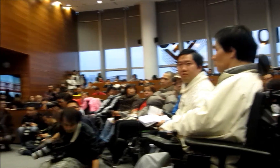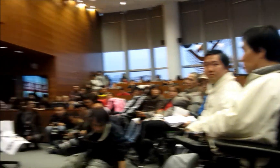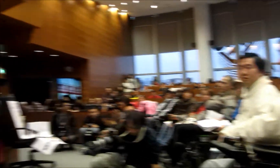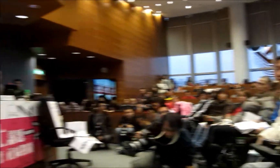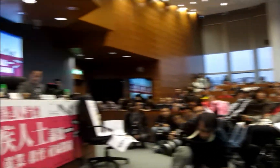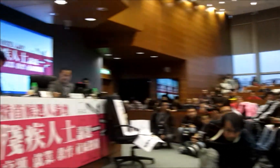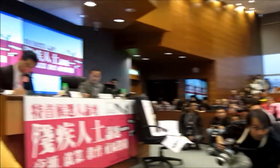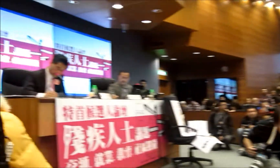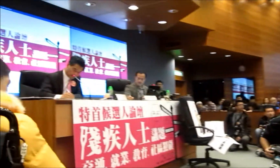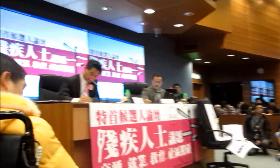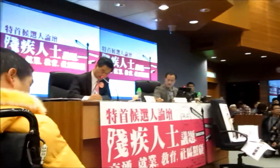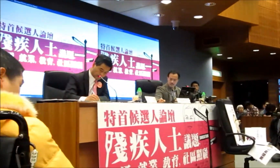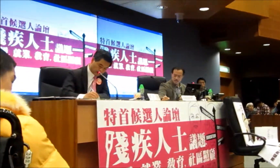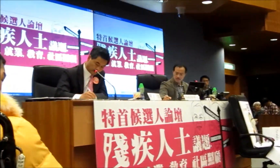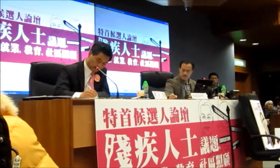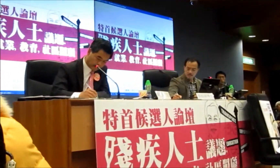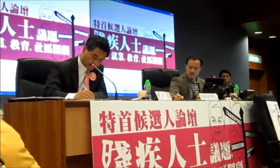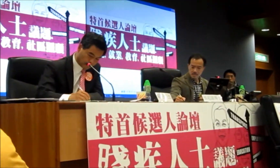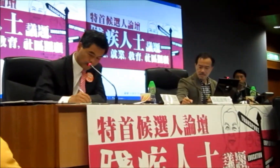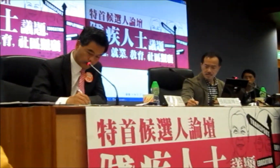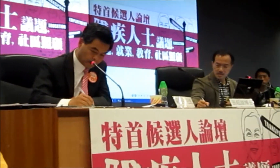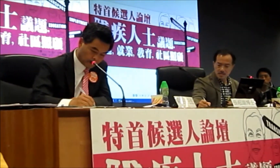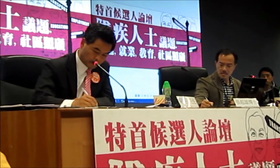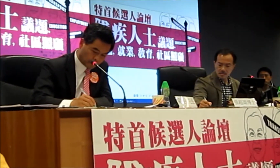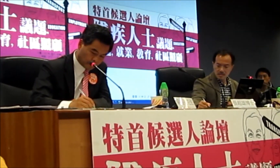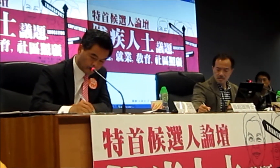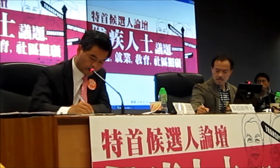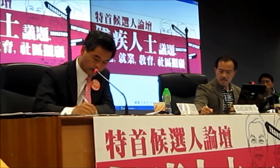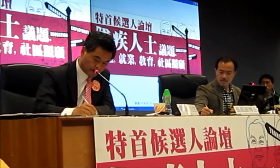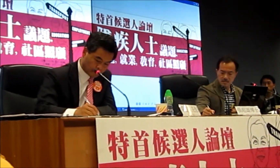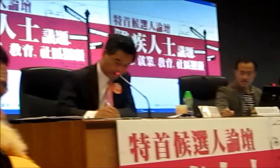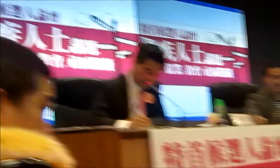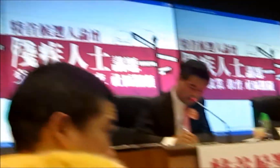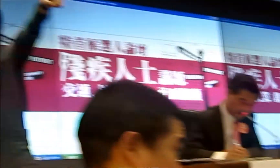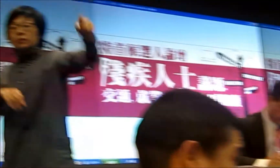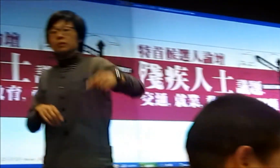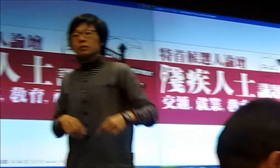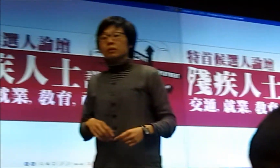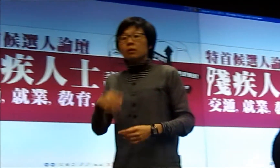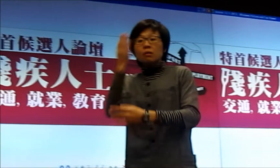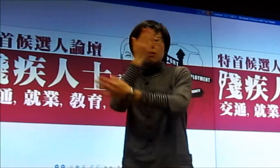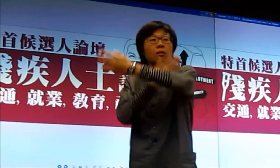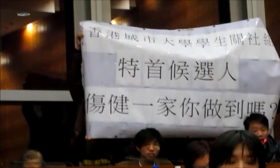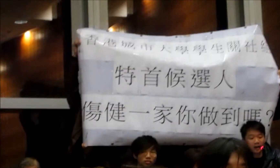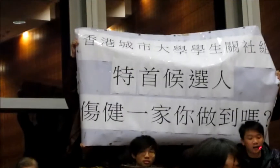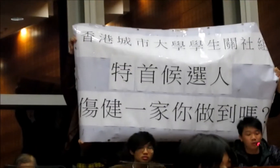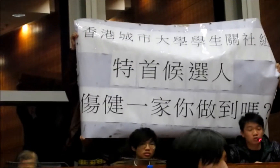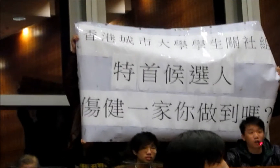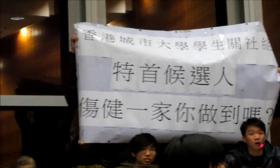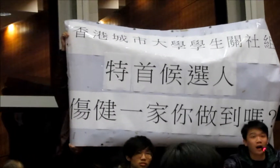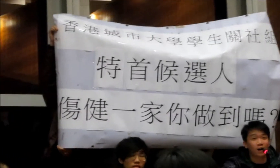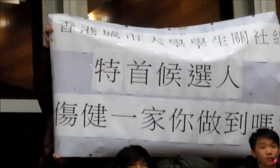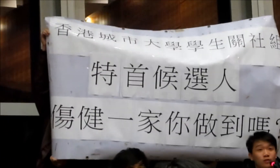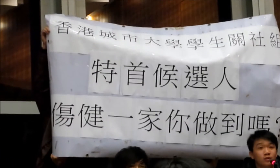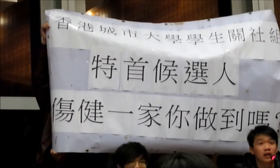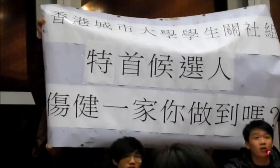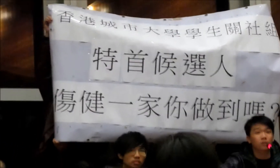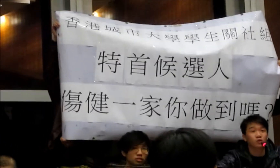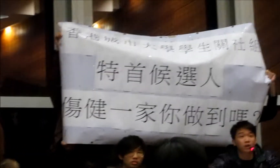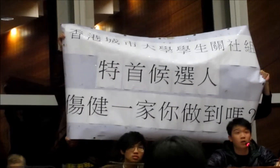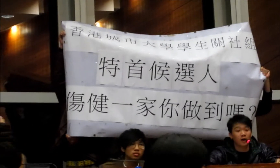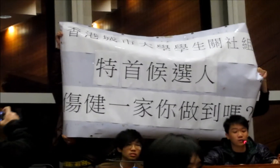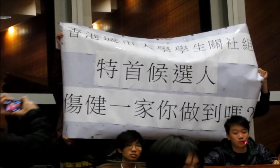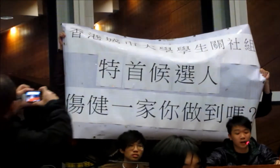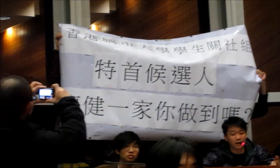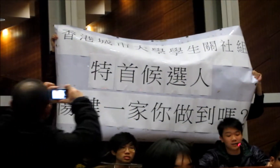大家我是Chen我想問一下CY就是因為近日時來說尤其是一些重症是沒有障礙效應為什麼